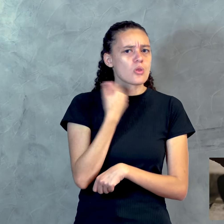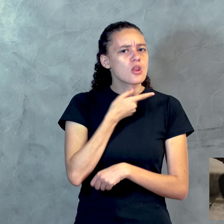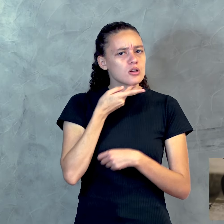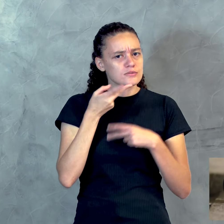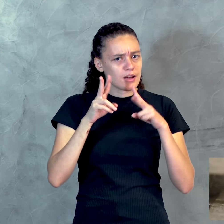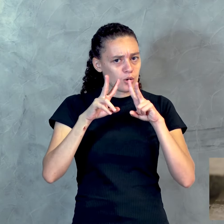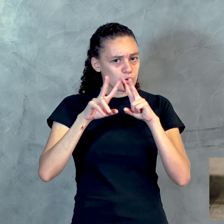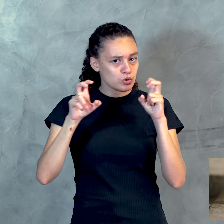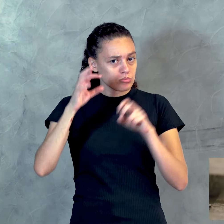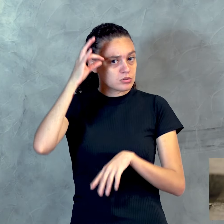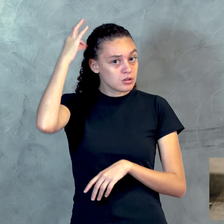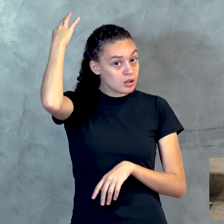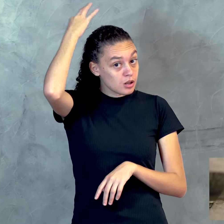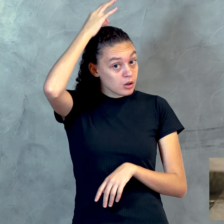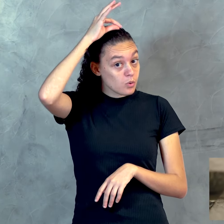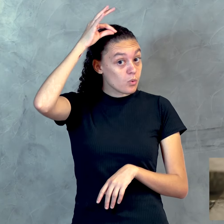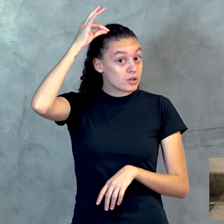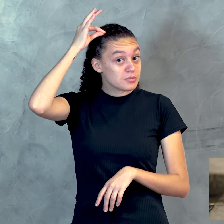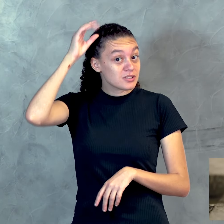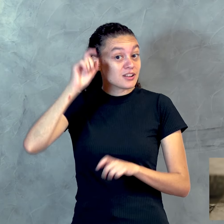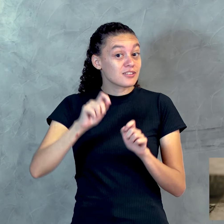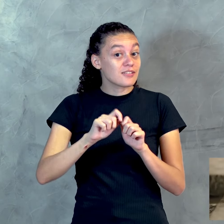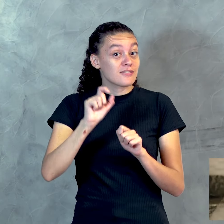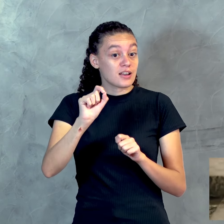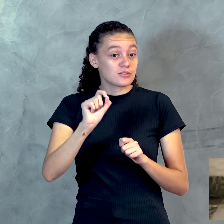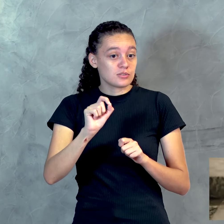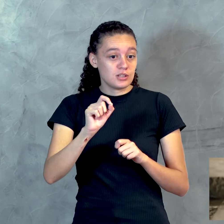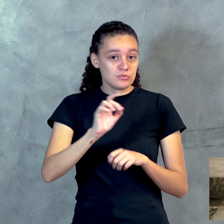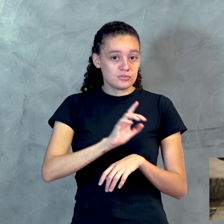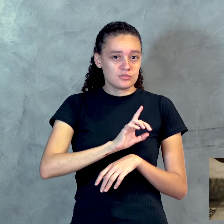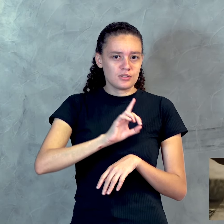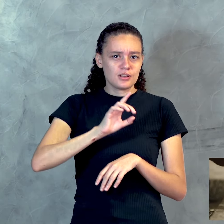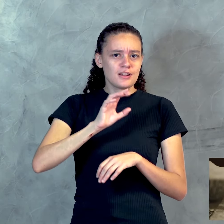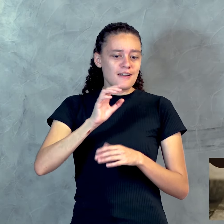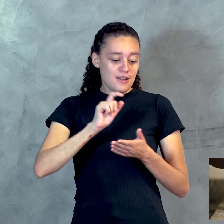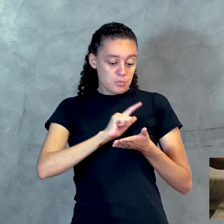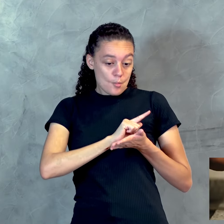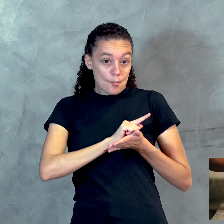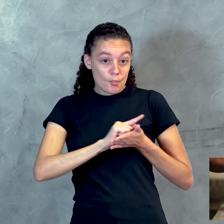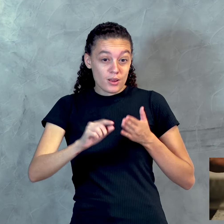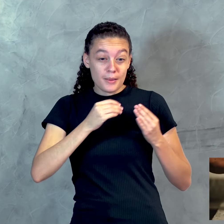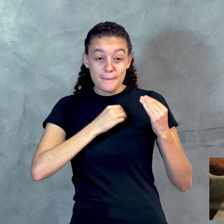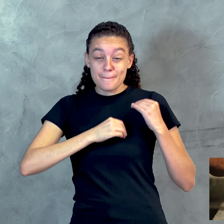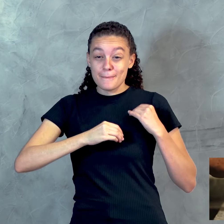disso. Ele nos limpa e purifica de todo o pecado.